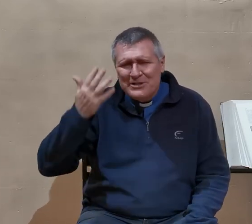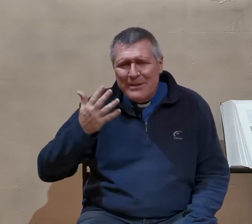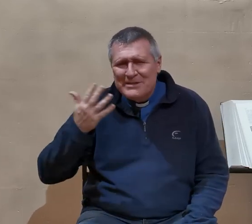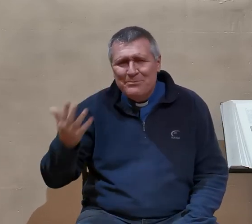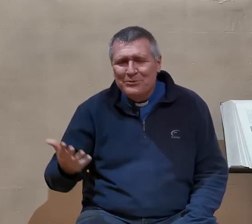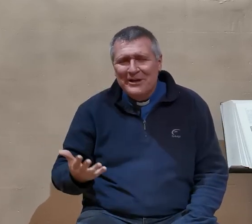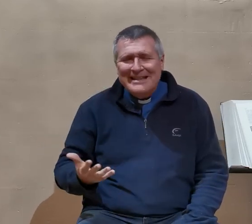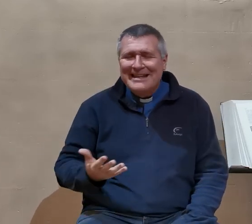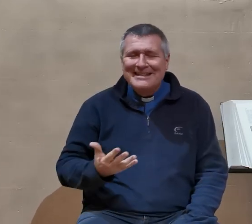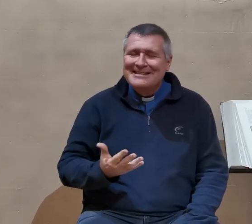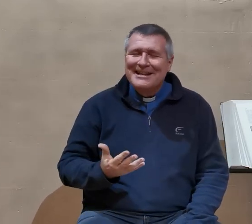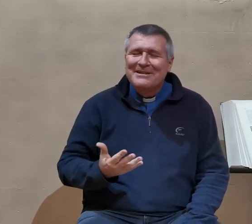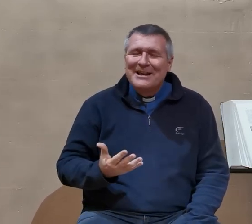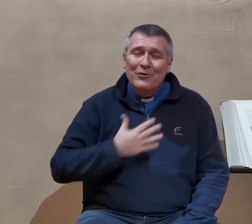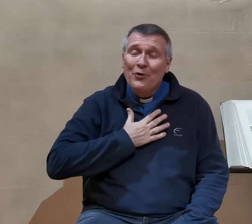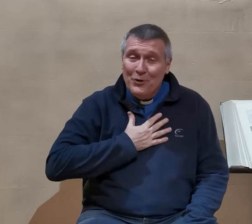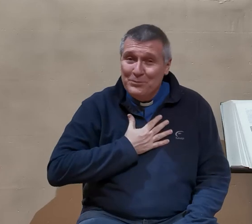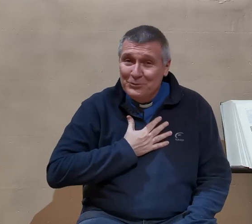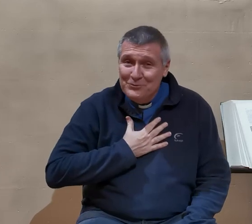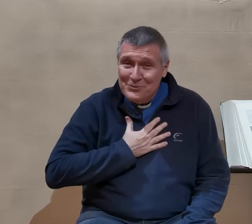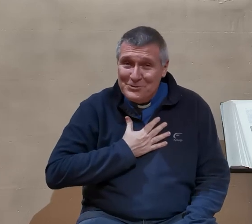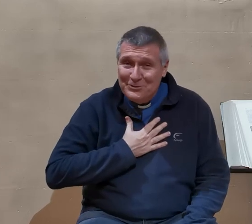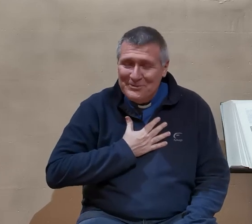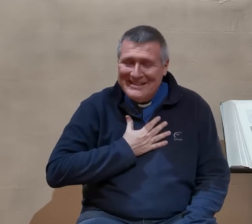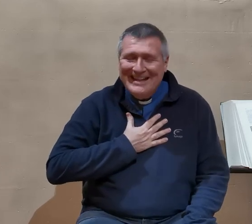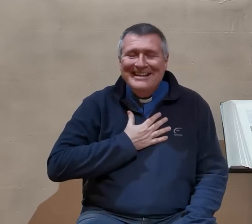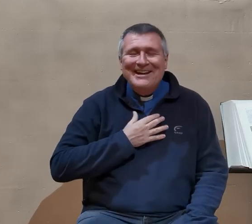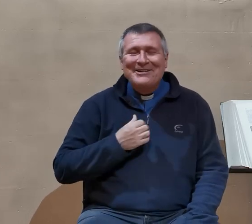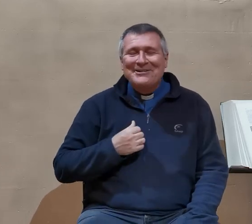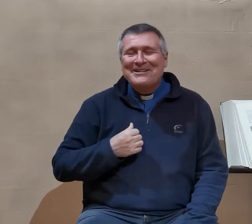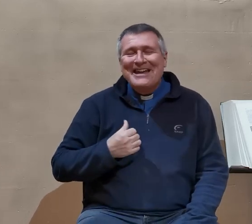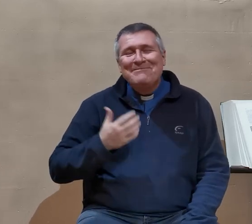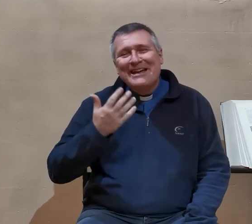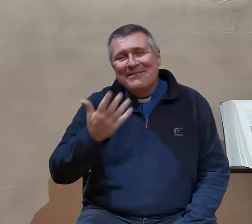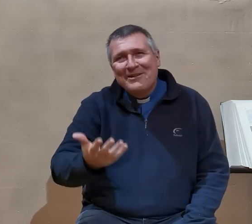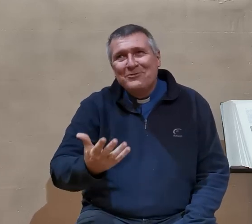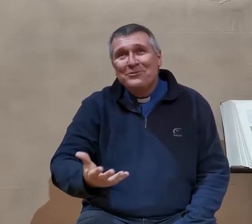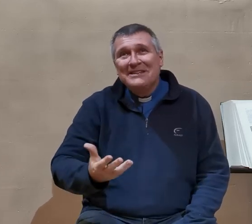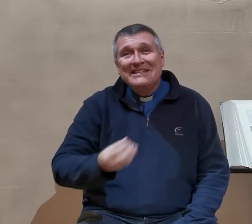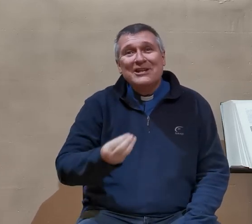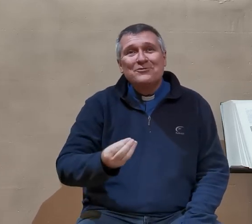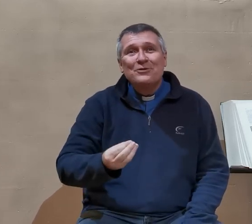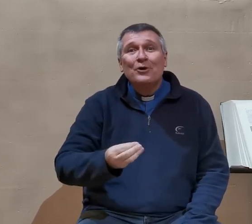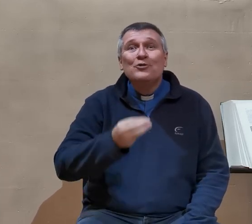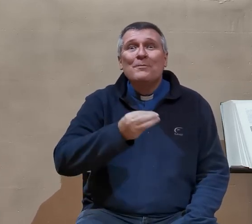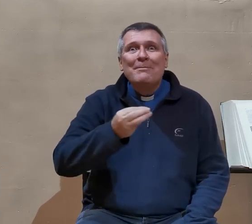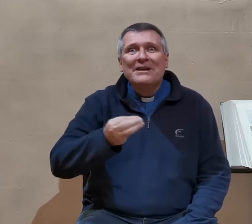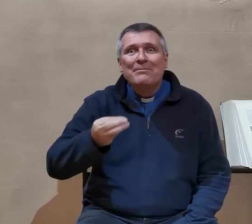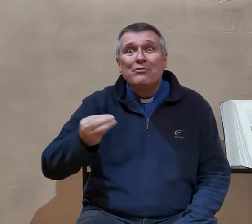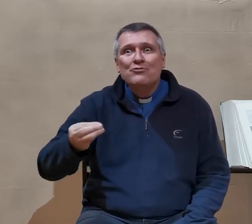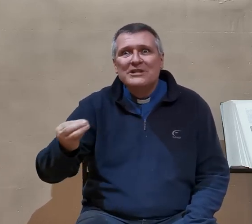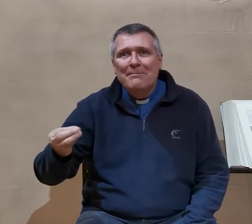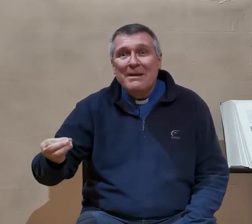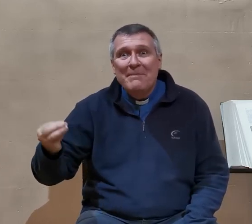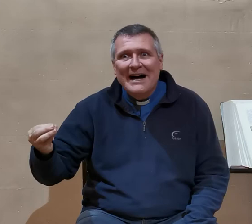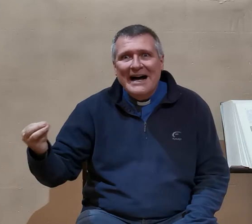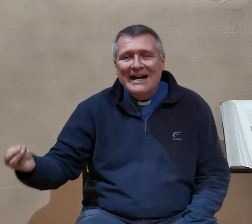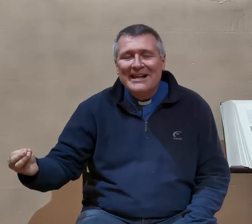mélangeait un petit peu dans la tête, ça. Encore pour nous, aujourd'hui. Et bien, Dieu, il dit un jour, ne m'appelez plus jamais Baal,